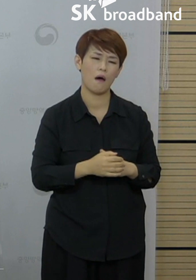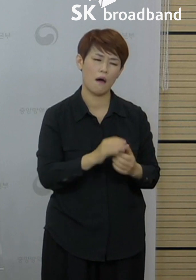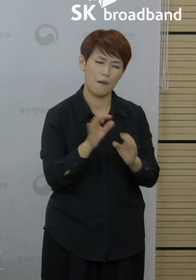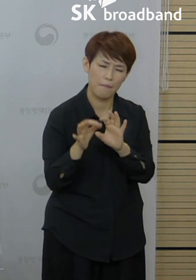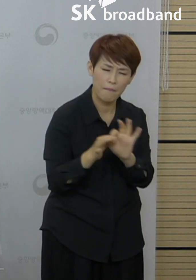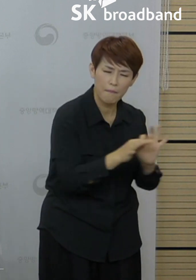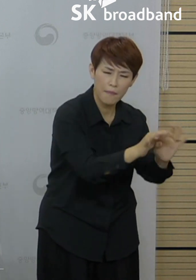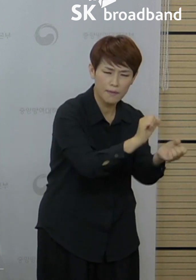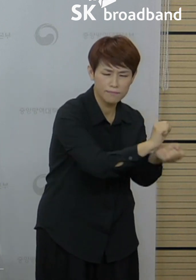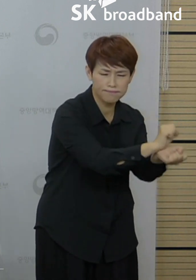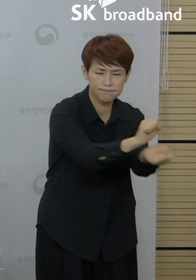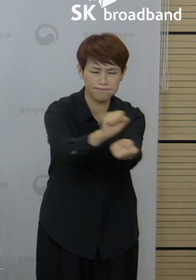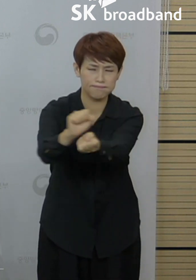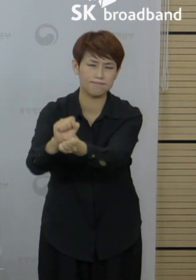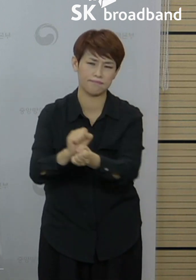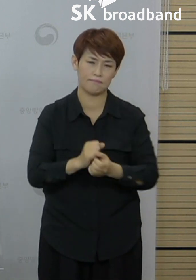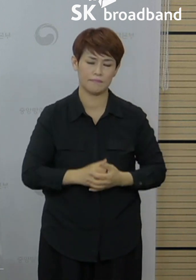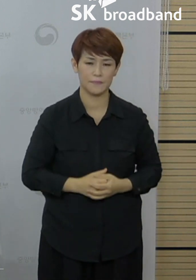이어졌습니다.